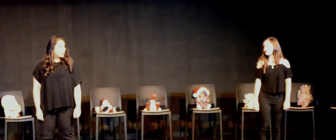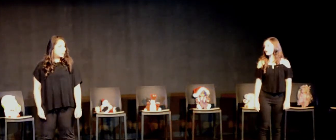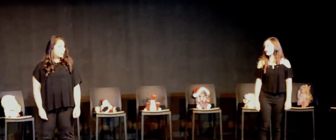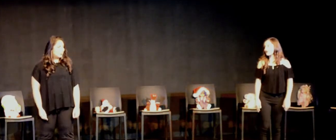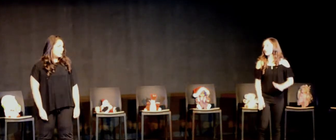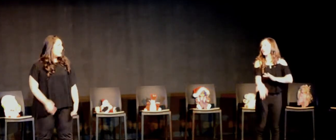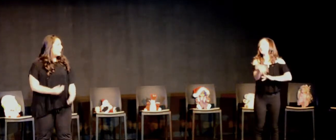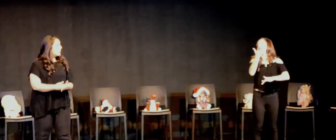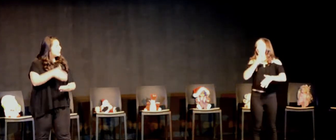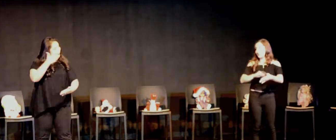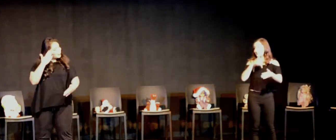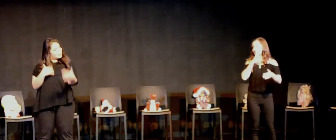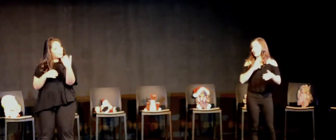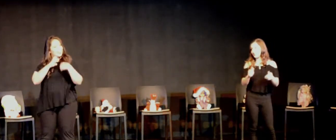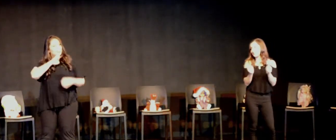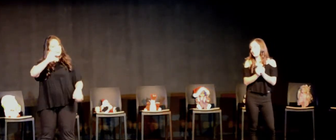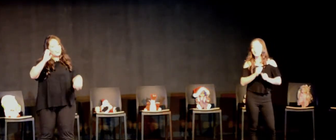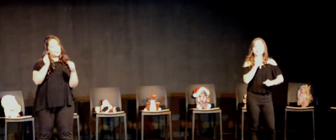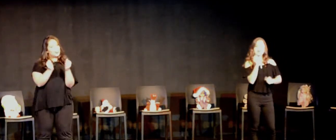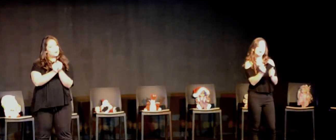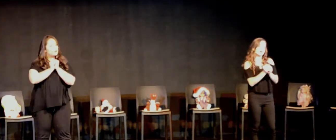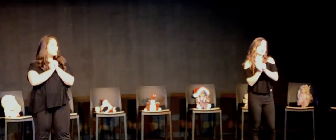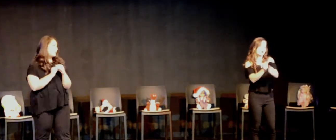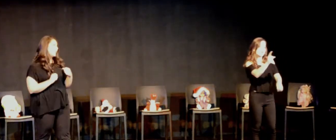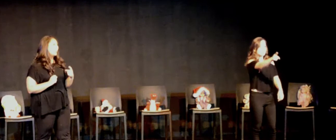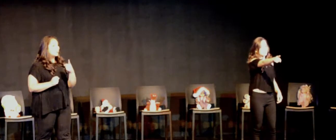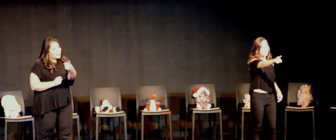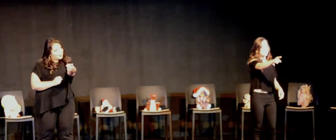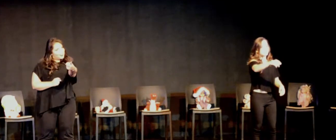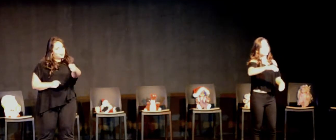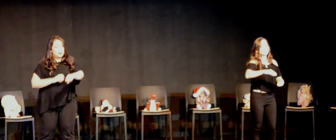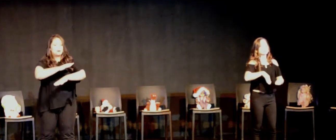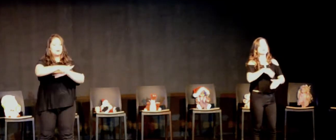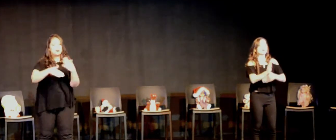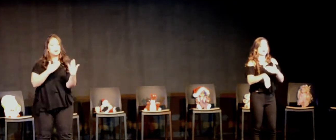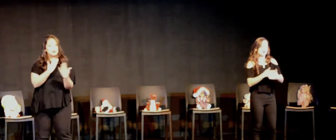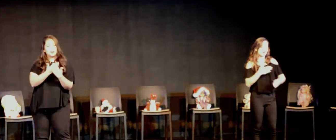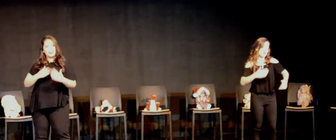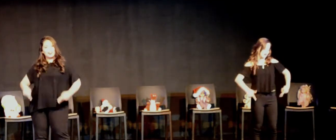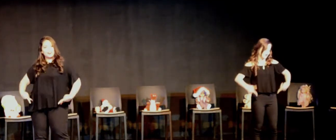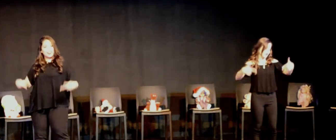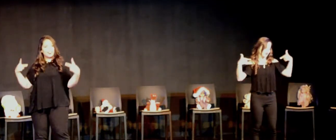Antes de estar junto a ti Por toda la vida